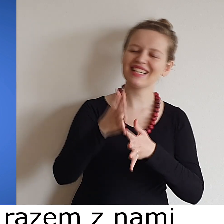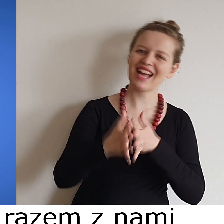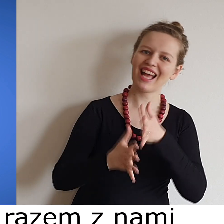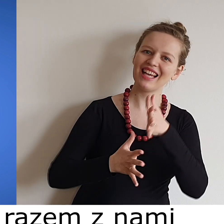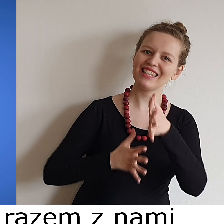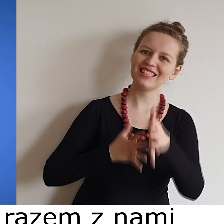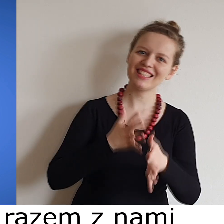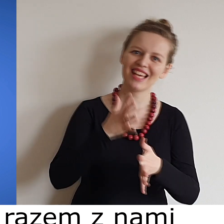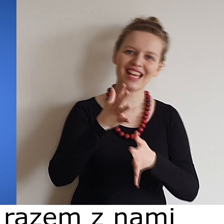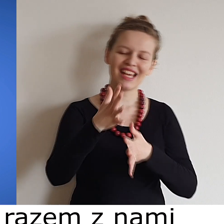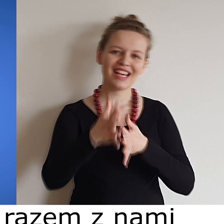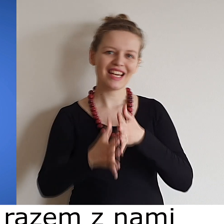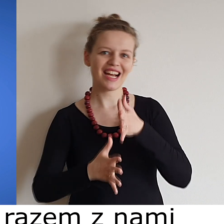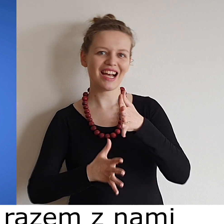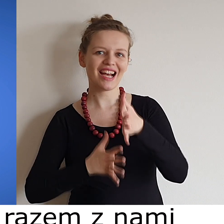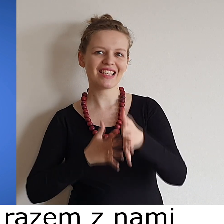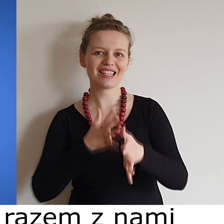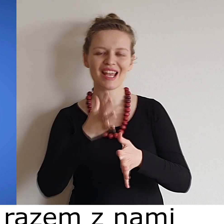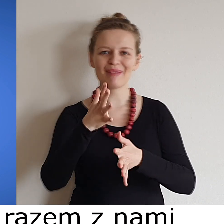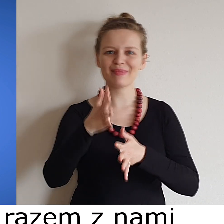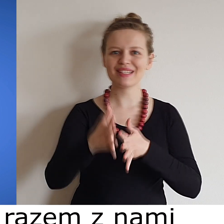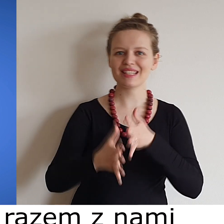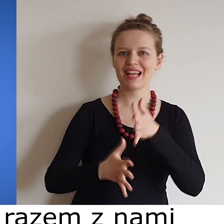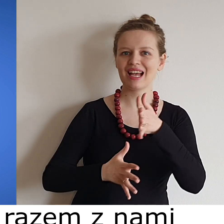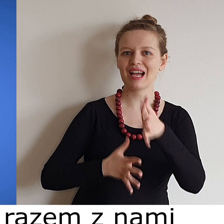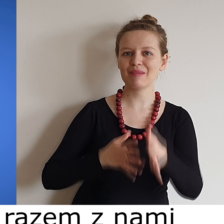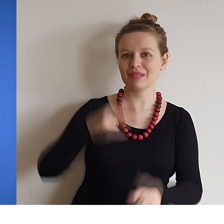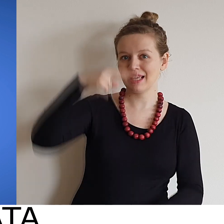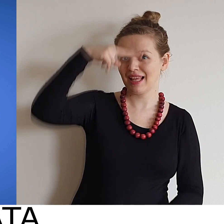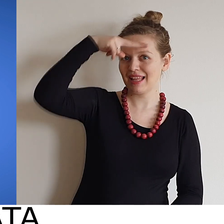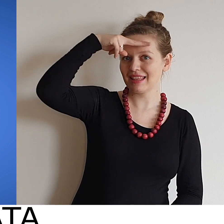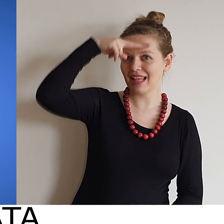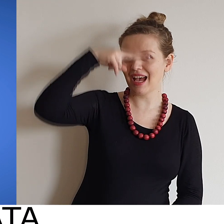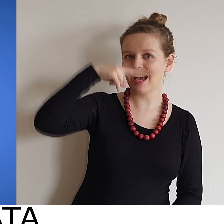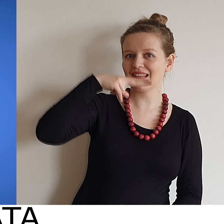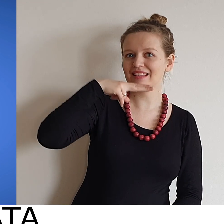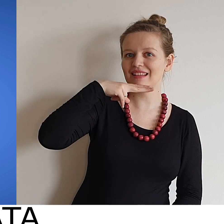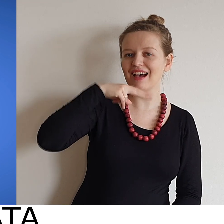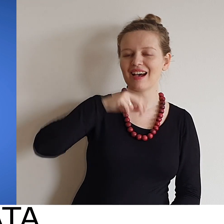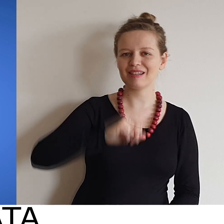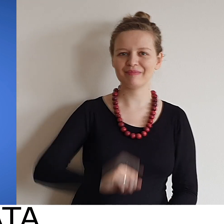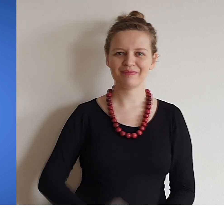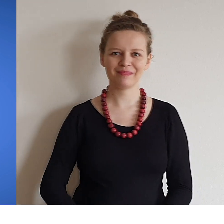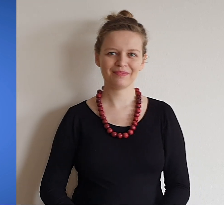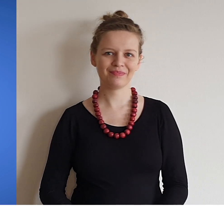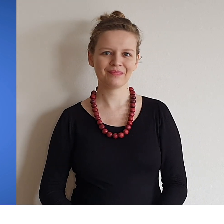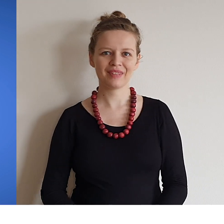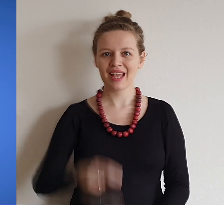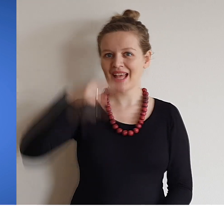Zamigajcie razem z nami Tata,